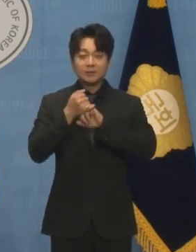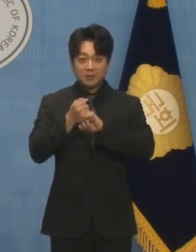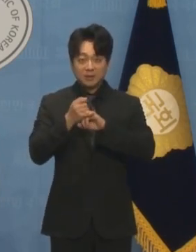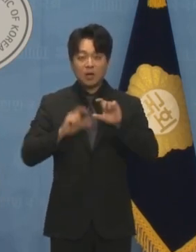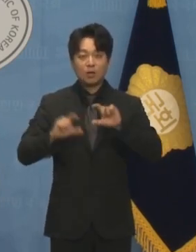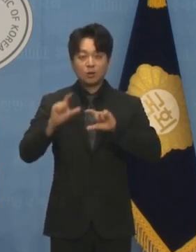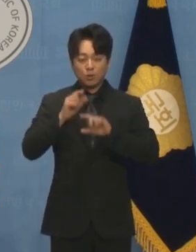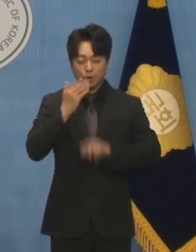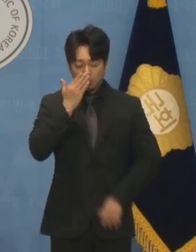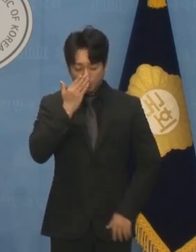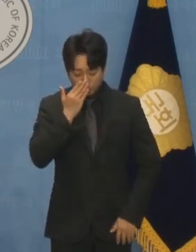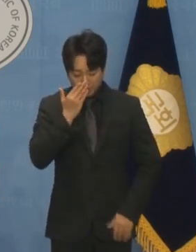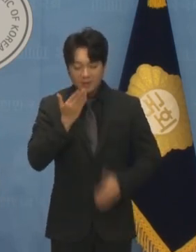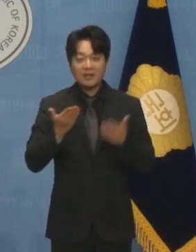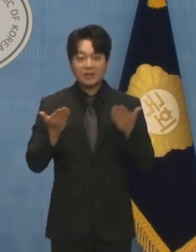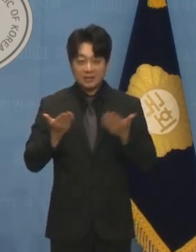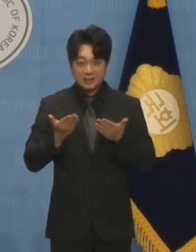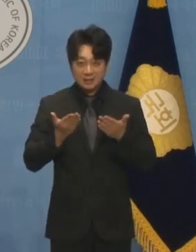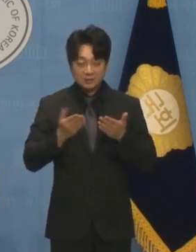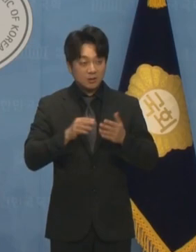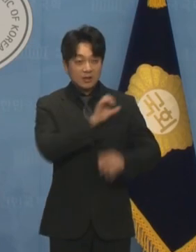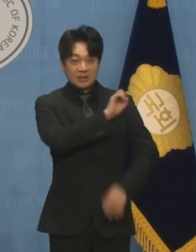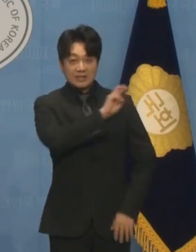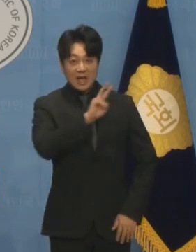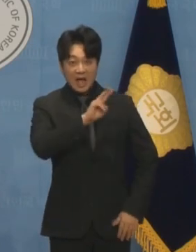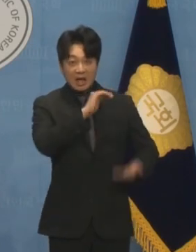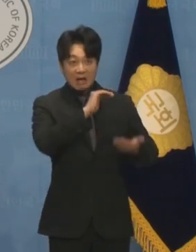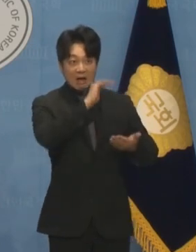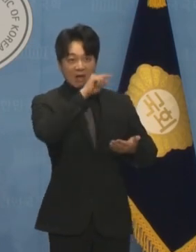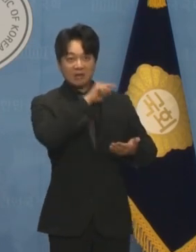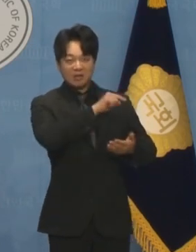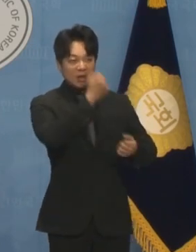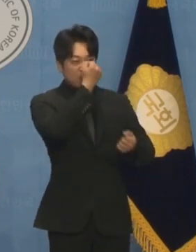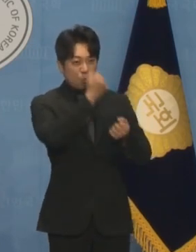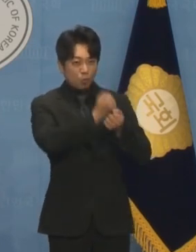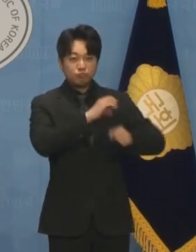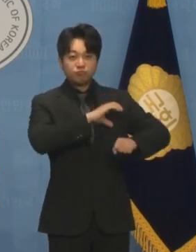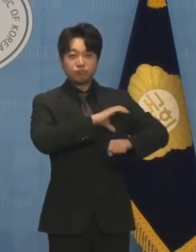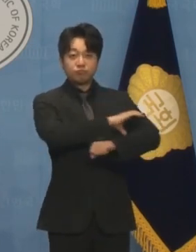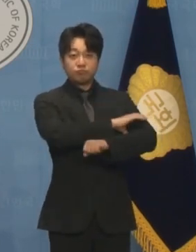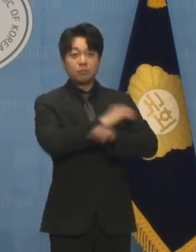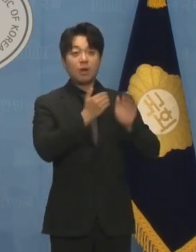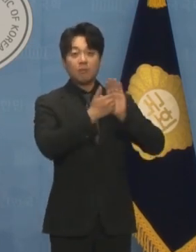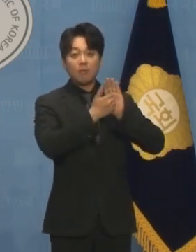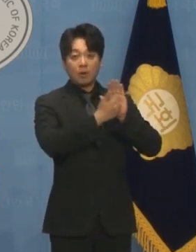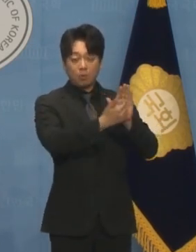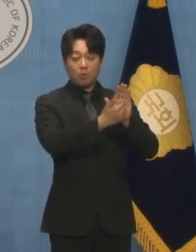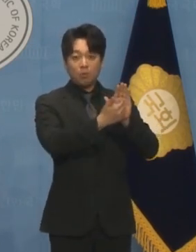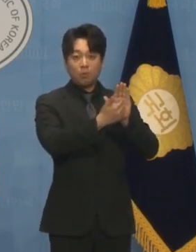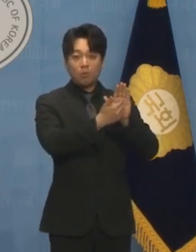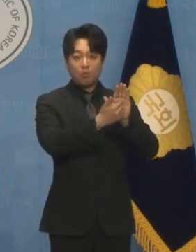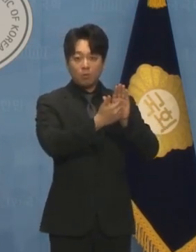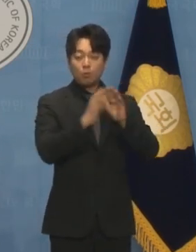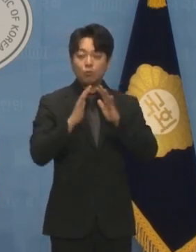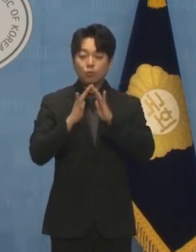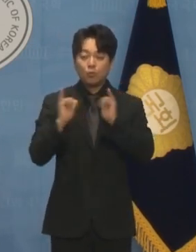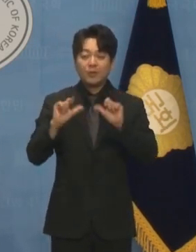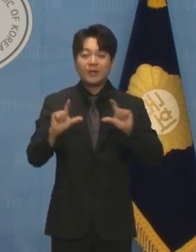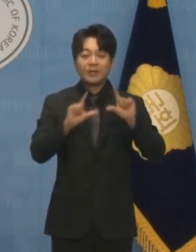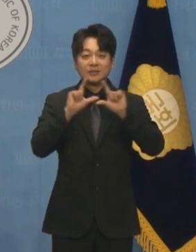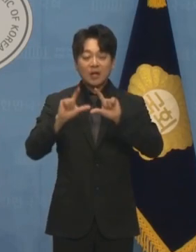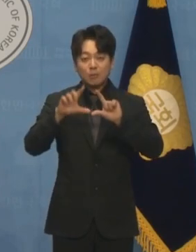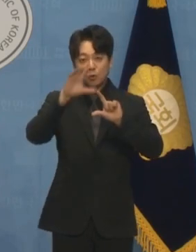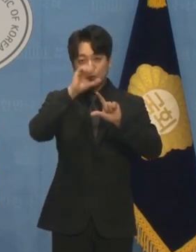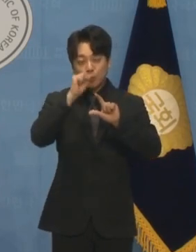낮은 자세로 거대 야당의 폭주와 전행을 막고 국민의 삶을 책임지고